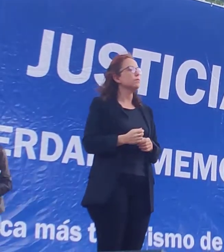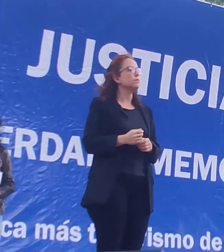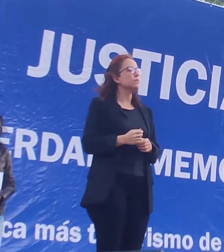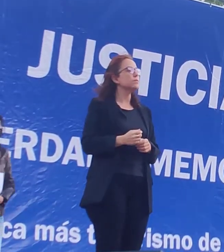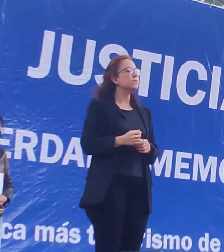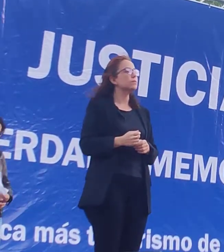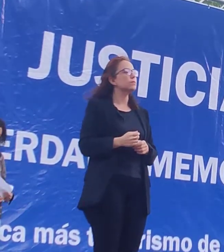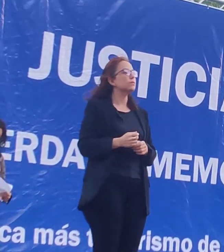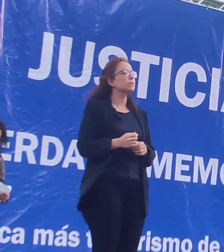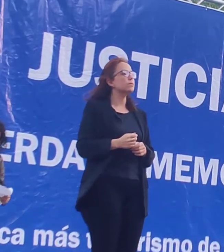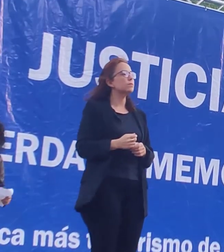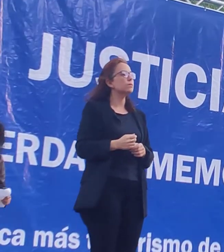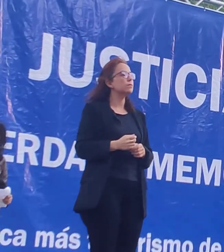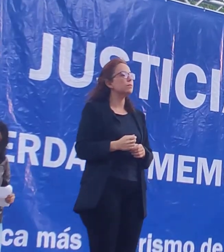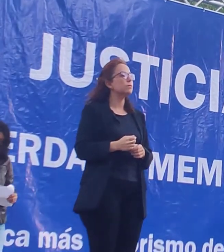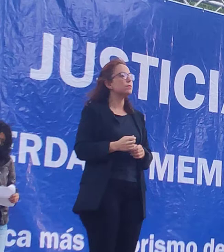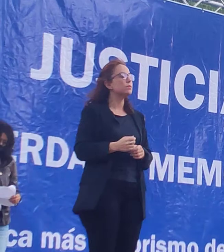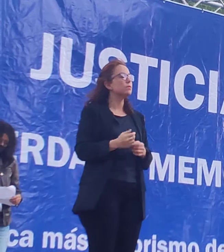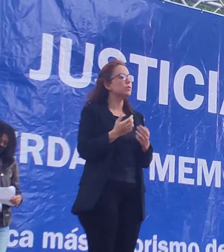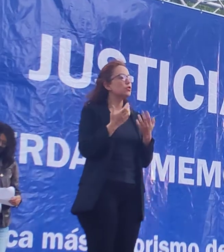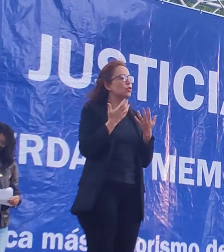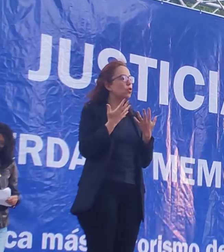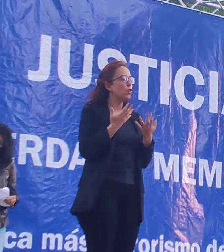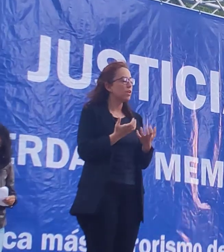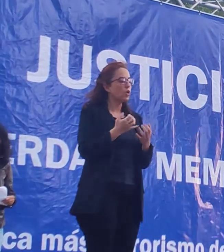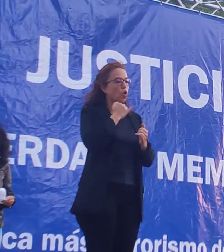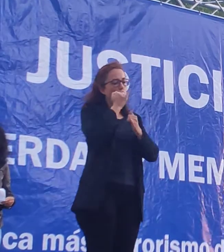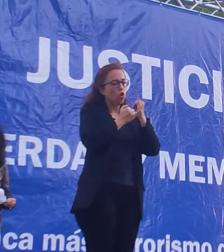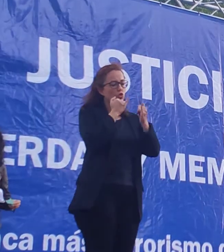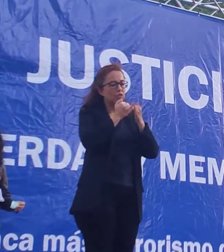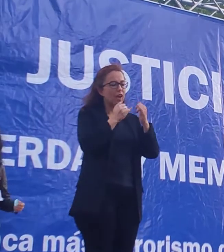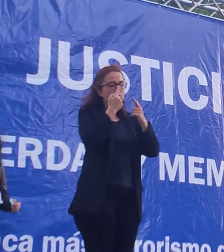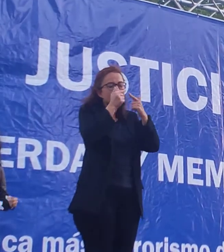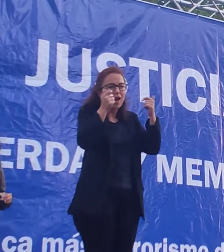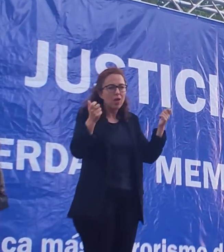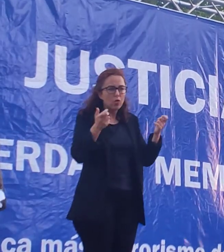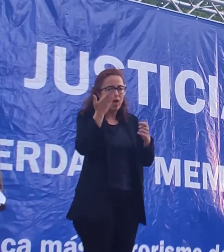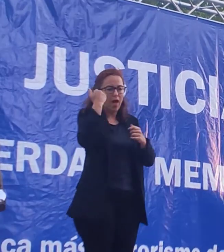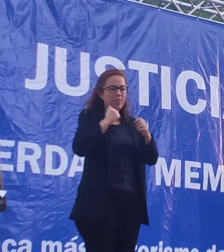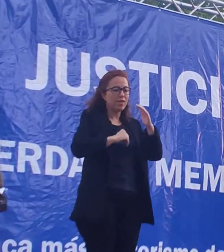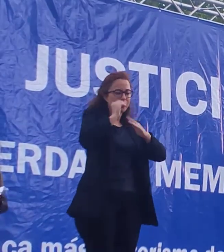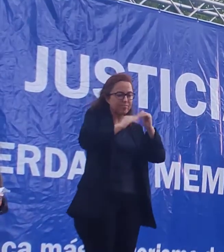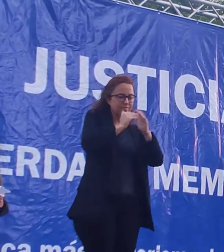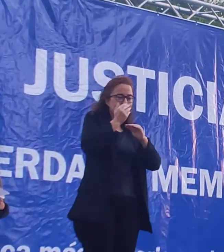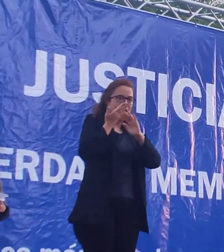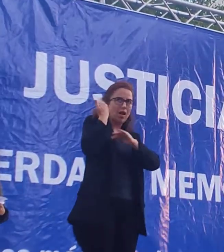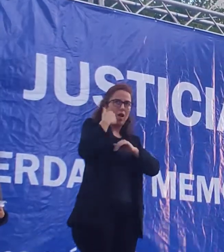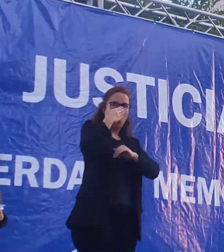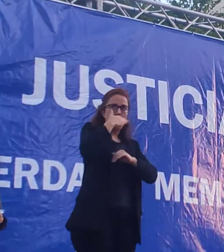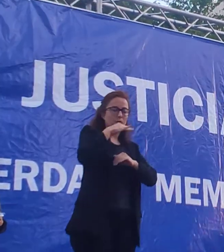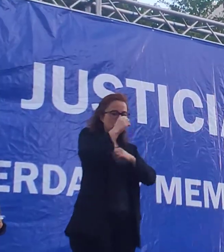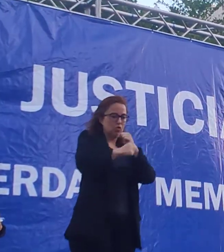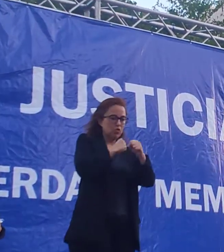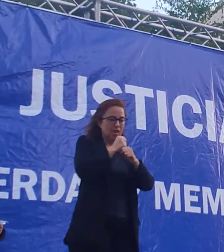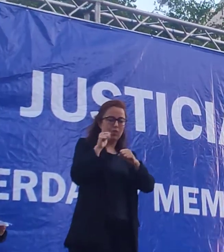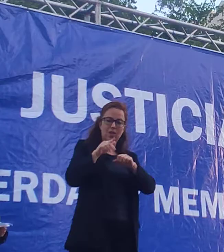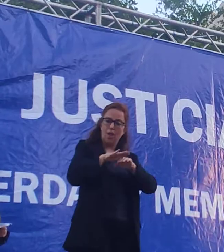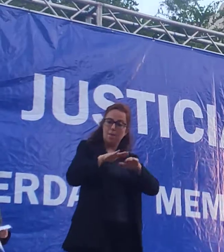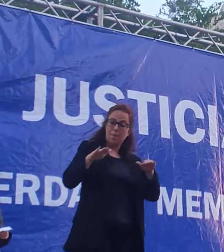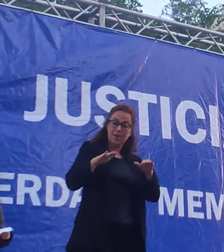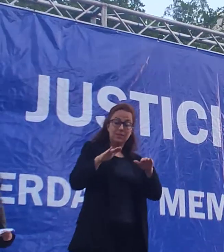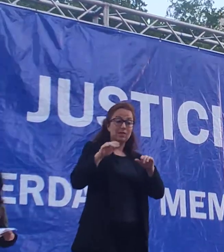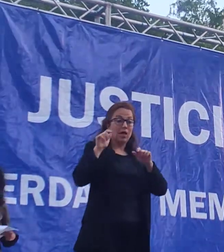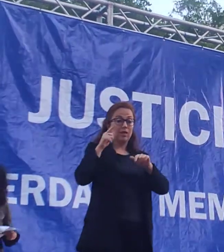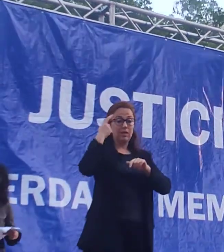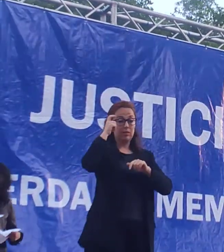Y quería dejarlos con una anécdota de obra de estos últimos años, porque es una mesa que la obra